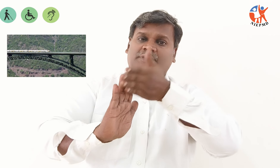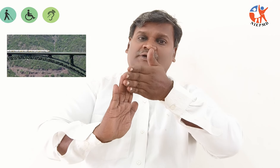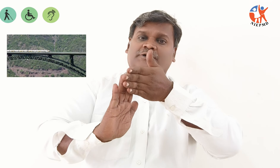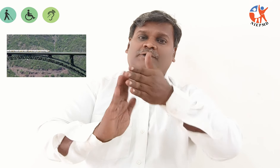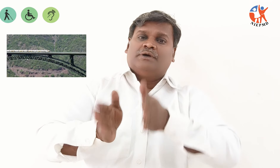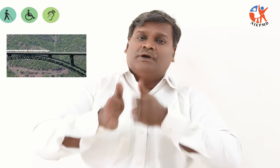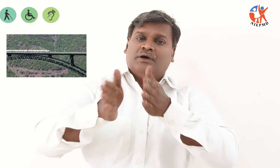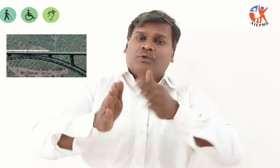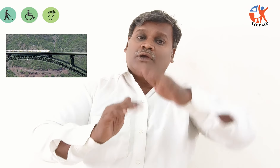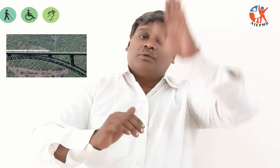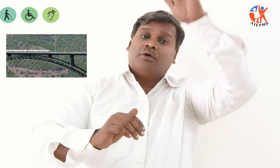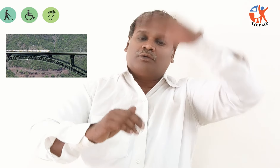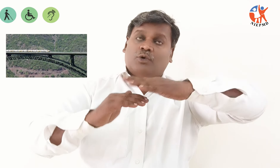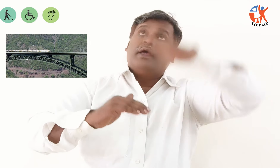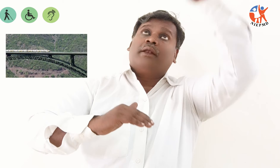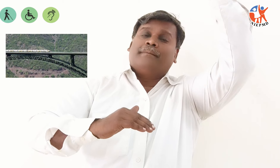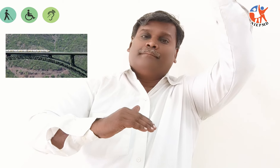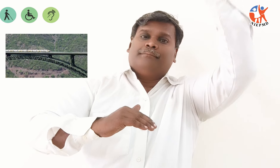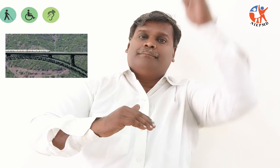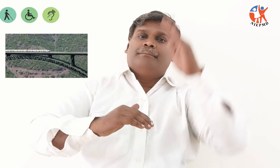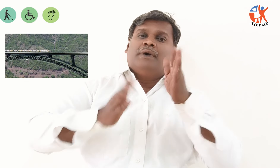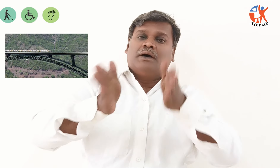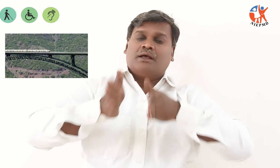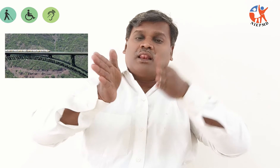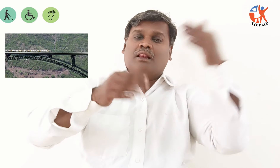நடத்தப்பட்டது என மத்திய ரயில்வை அமைச்சகம் தெரிவித்துள்ளது